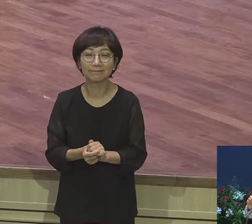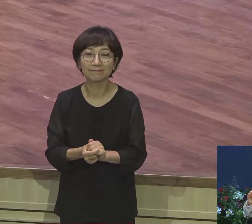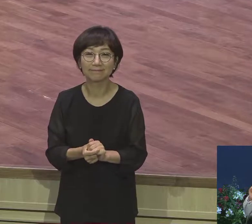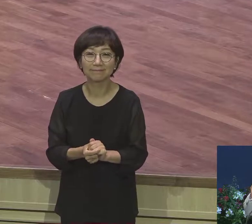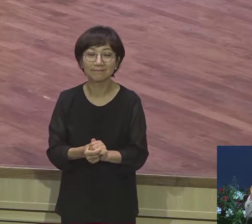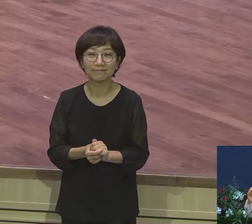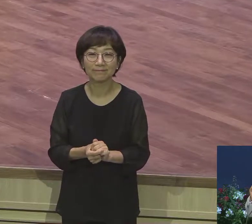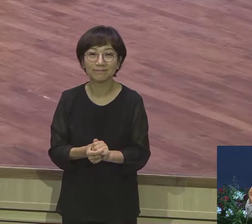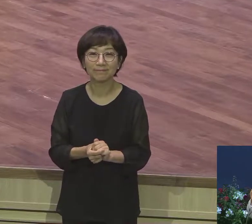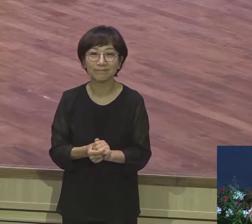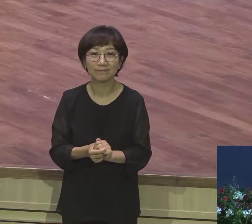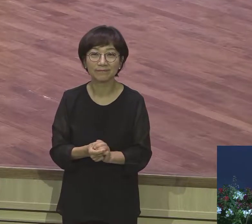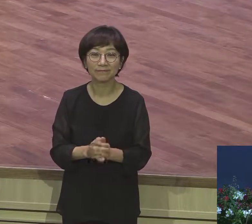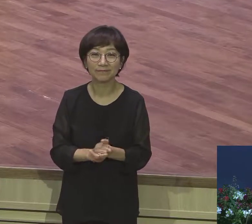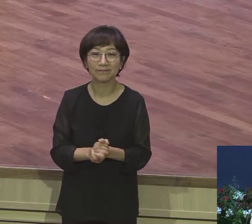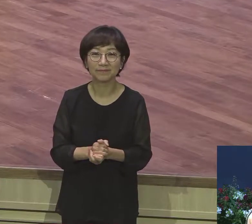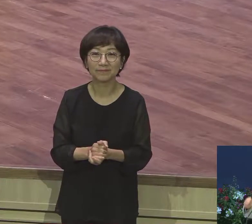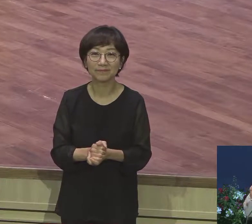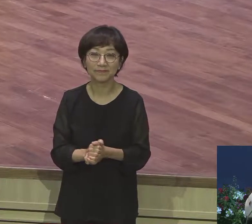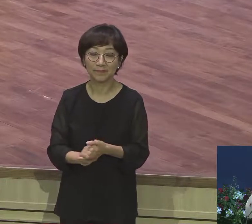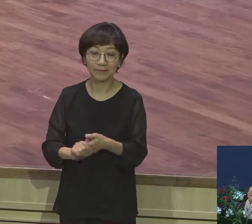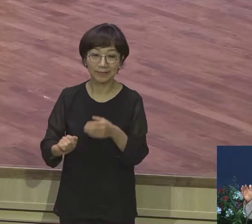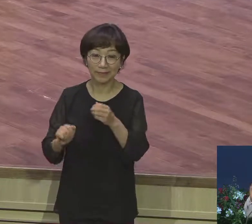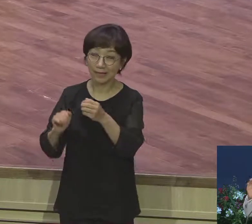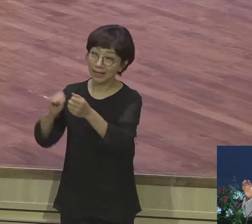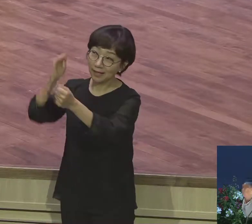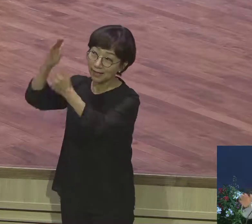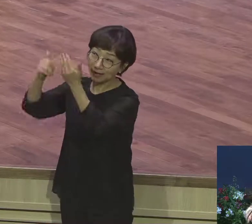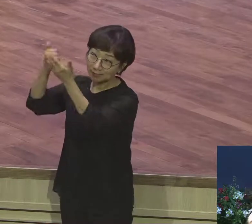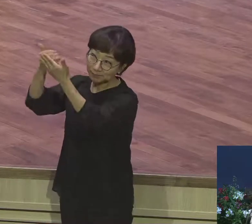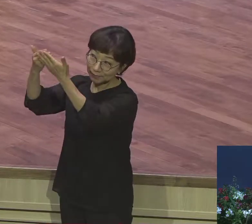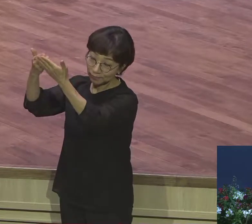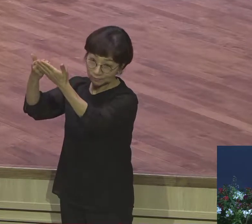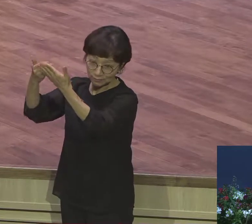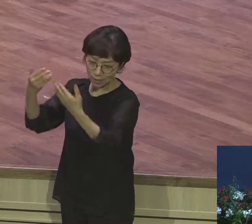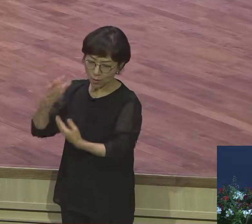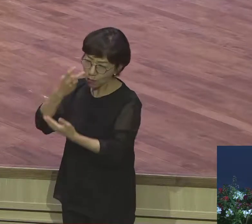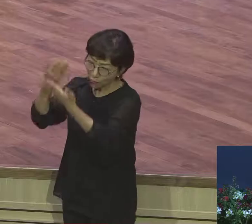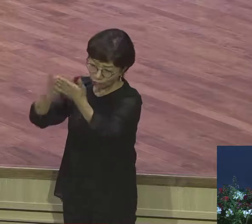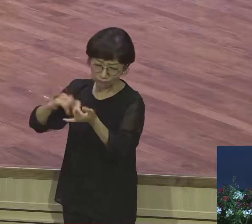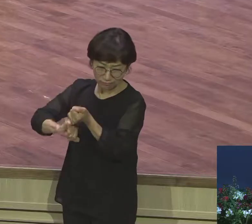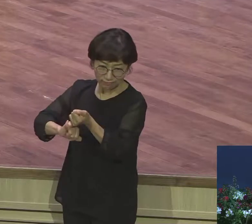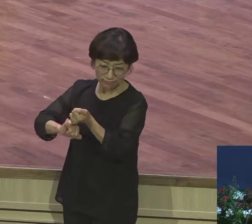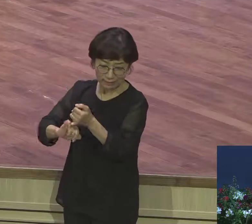하나님을 뭐요 전적으로 신뢰하지 못했어 하는 짓이